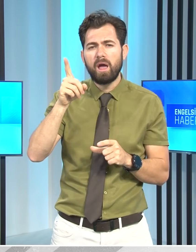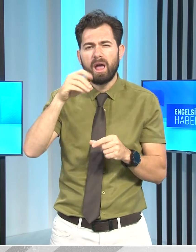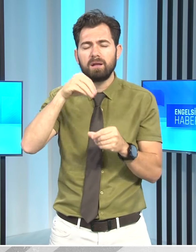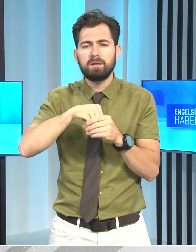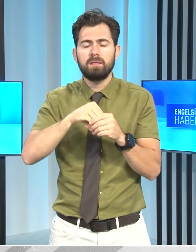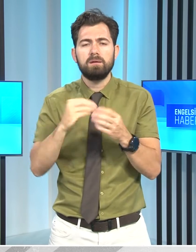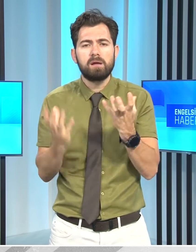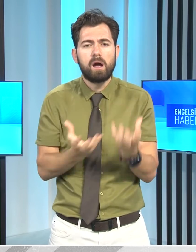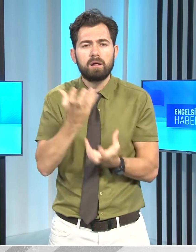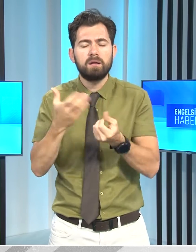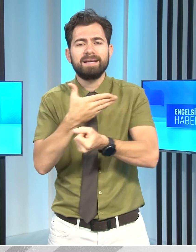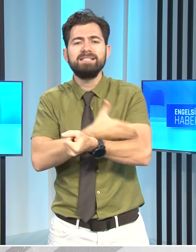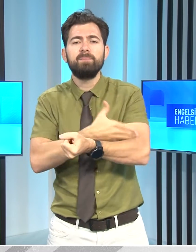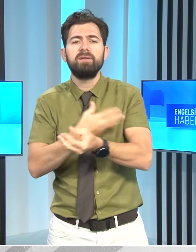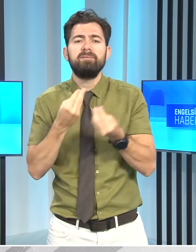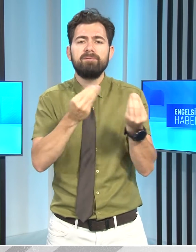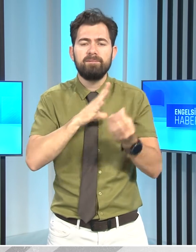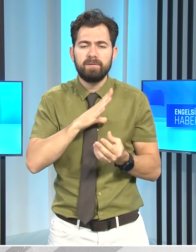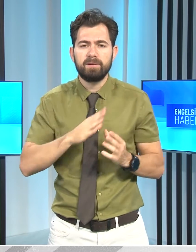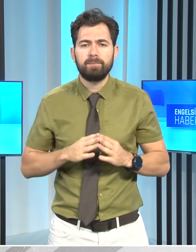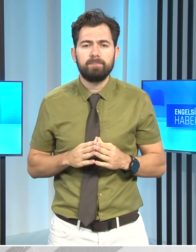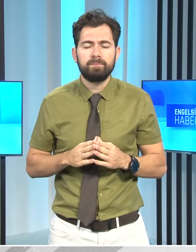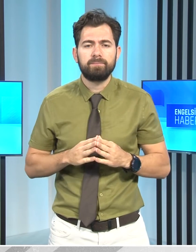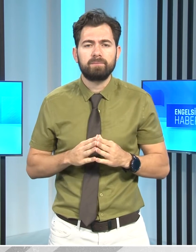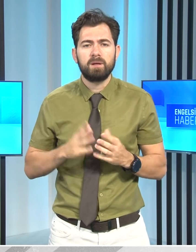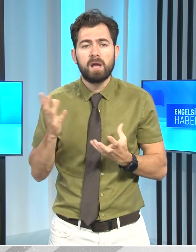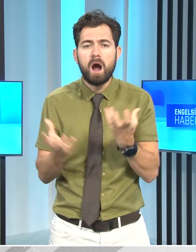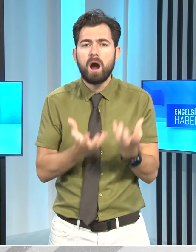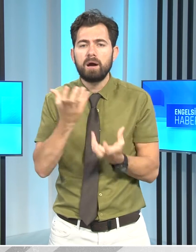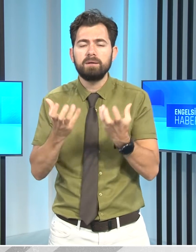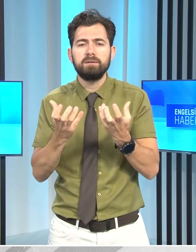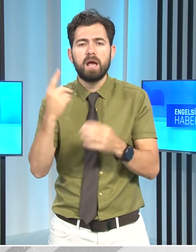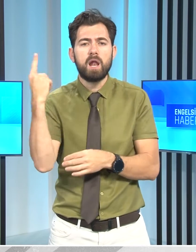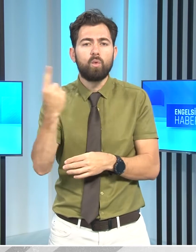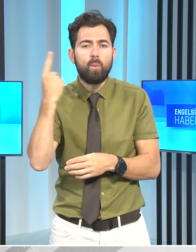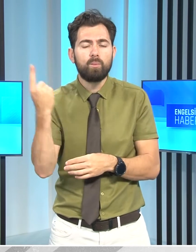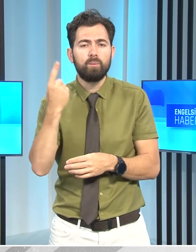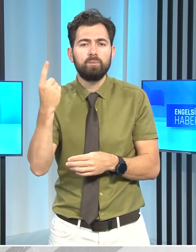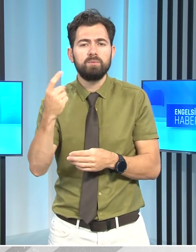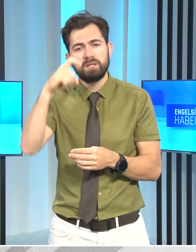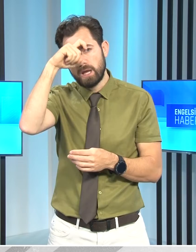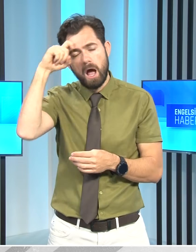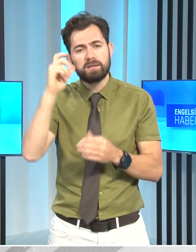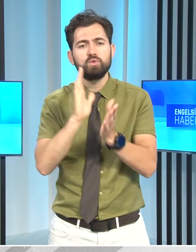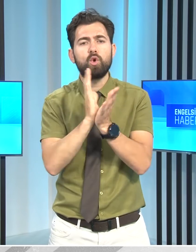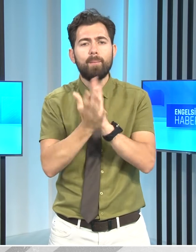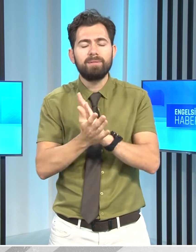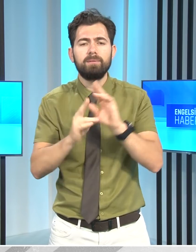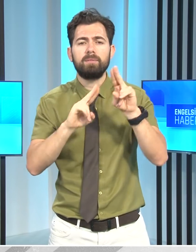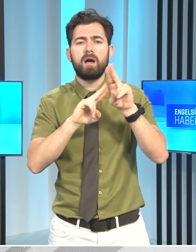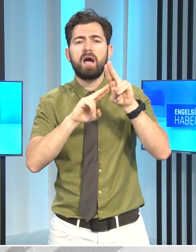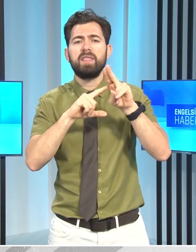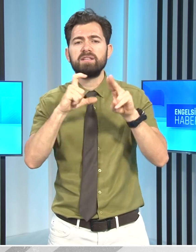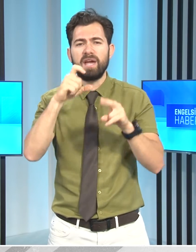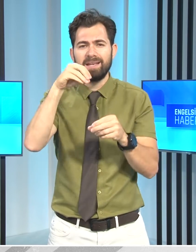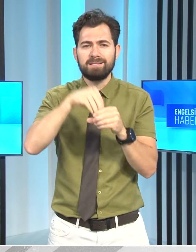yangınlara hizmet edecek. Yangın helikopterinin yaz döneminde Kuzey Kıbrıs